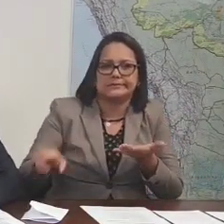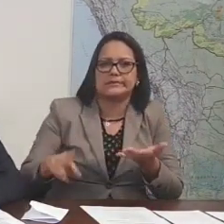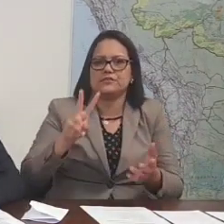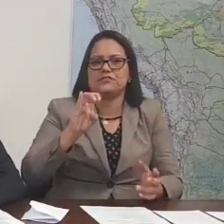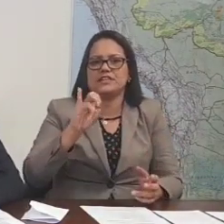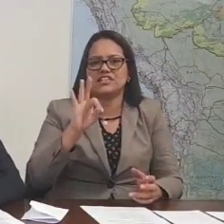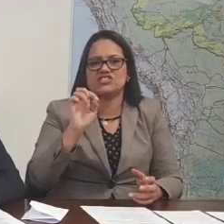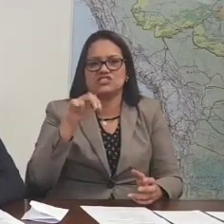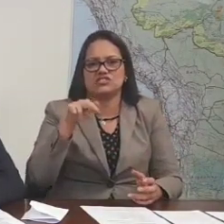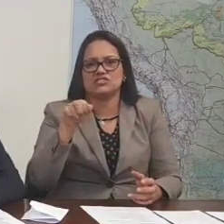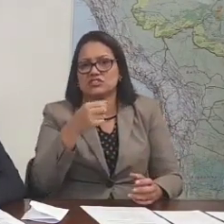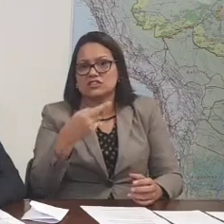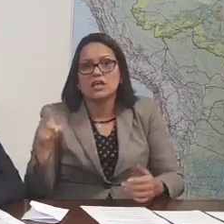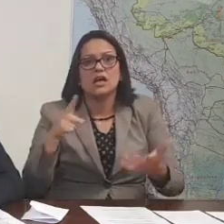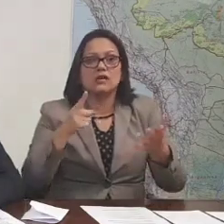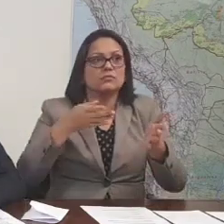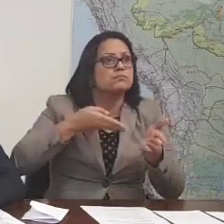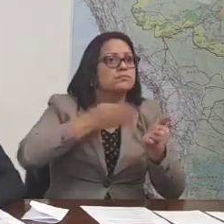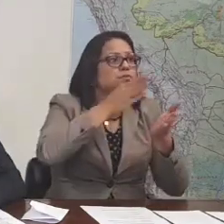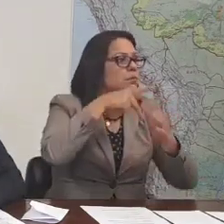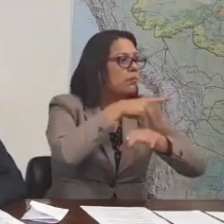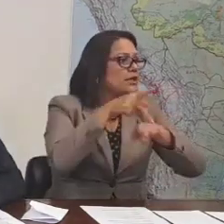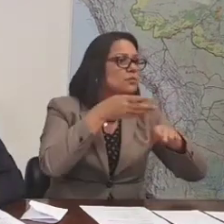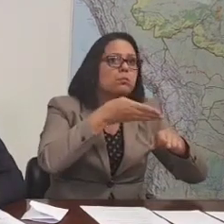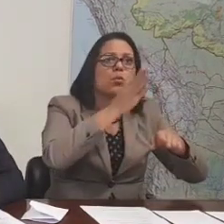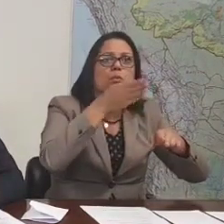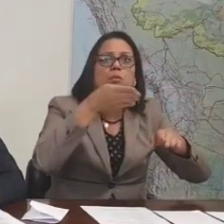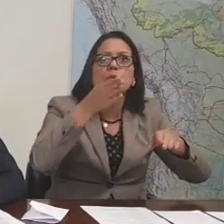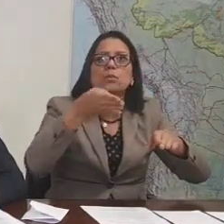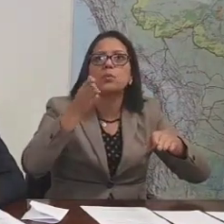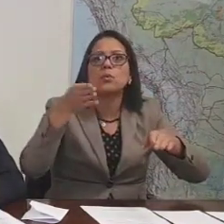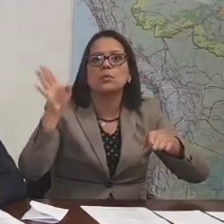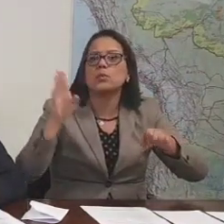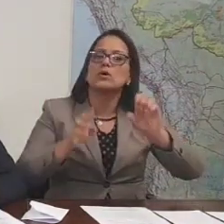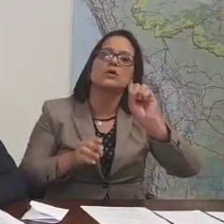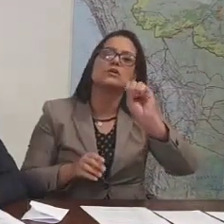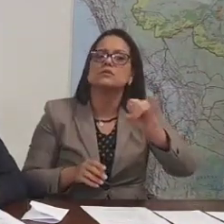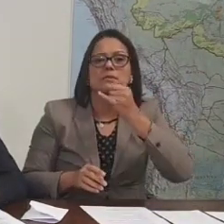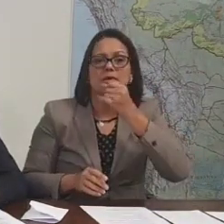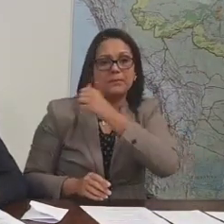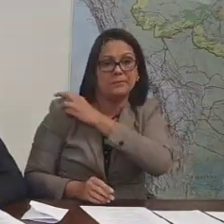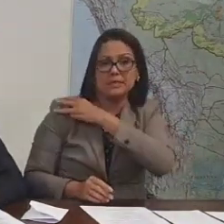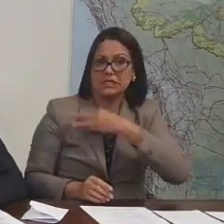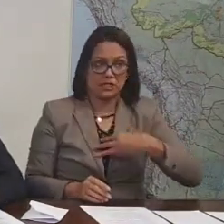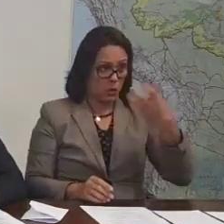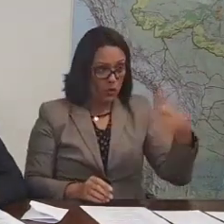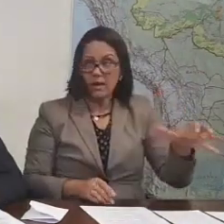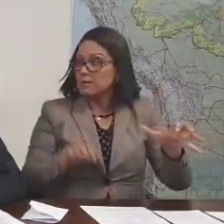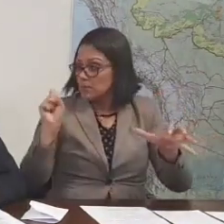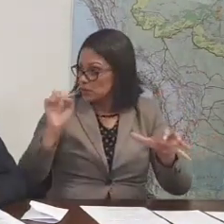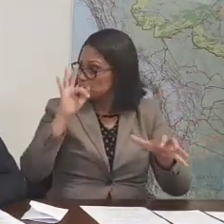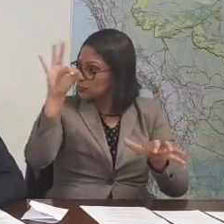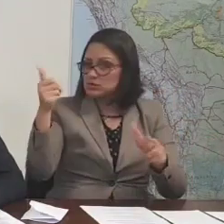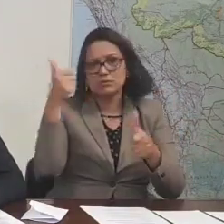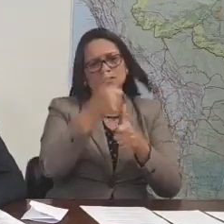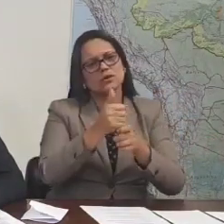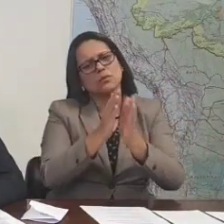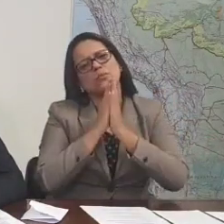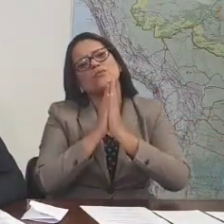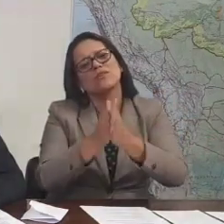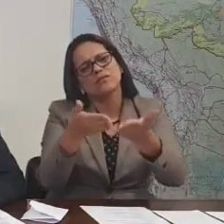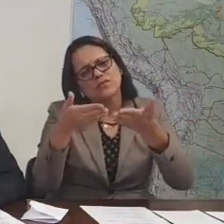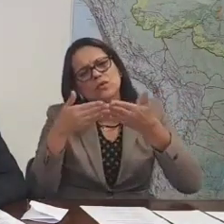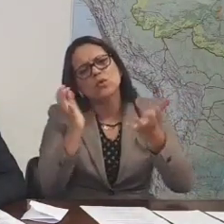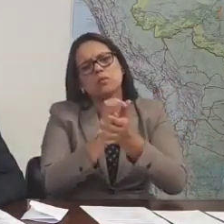mais ser ministra, ou vai ser uma sub-ministra, para que você vá para o lugar dela. se quiser. Então, até perguntaria para ela, então, por favor, quem está atacando ela,